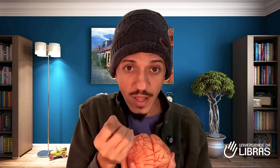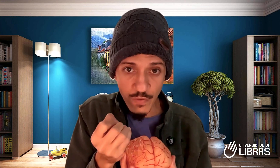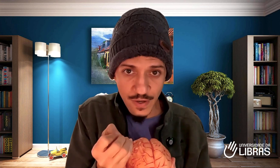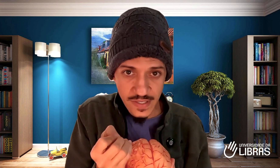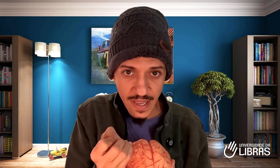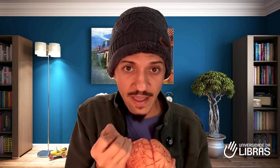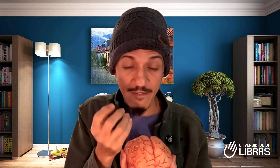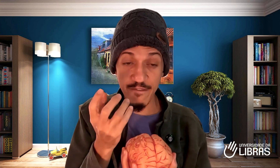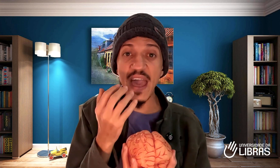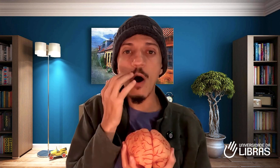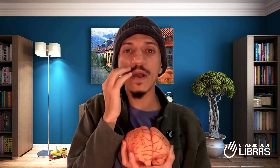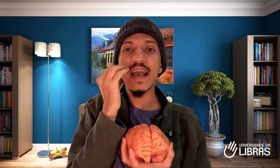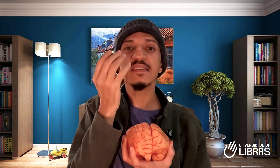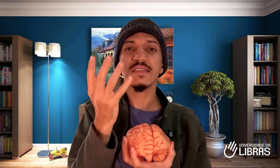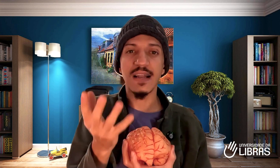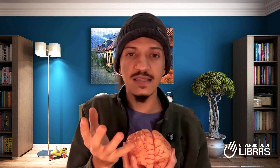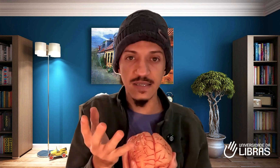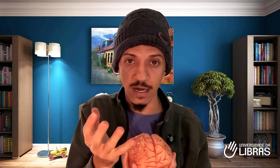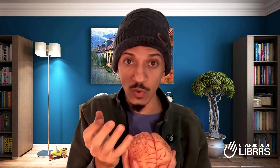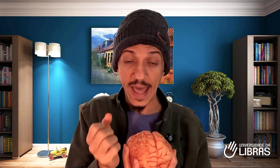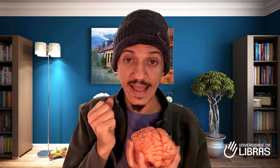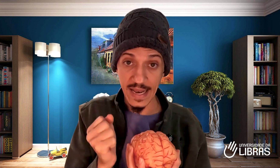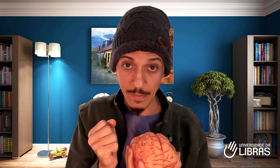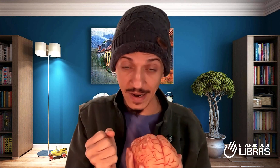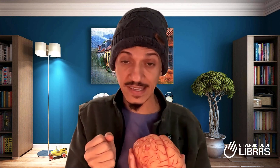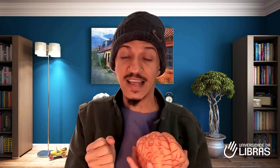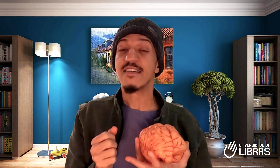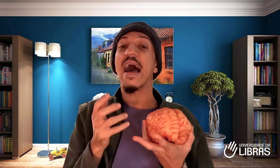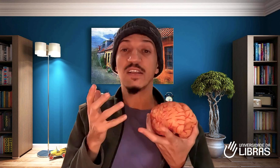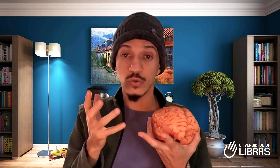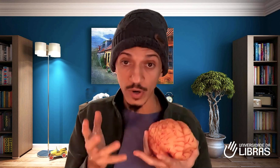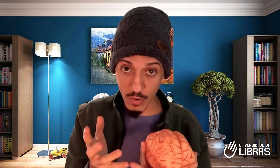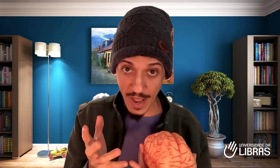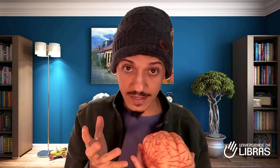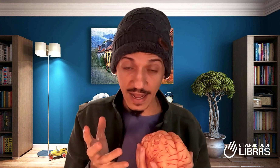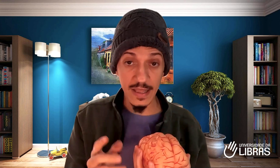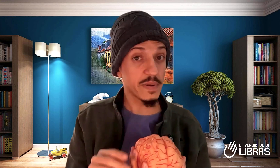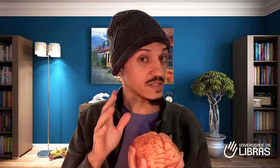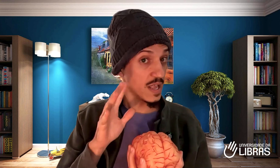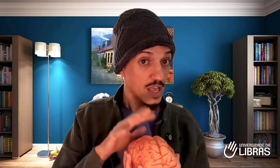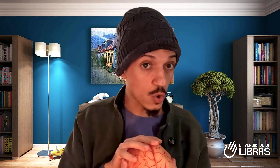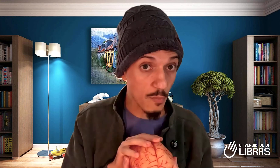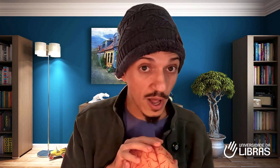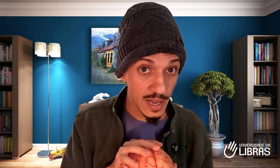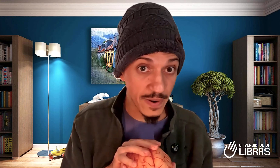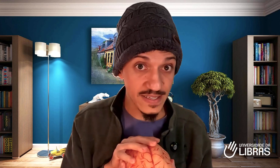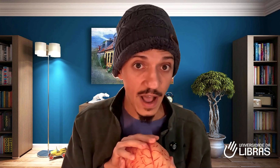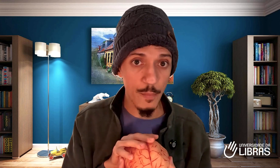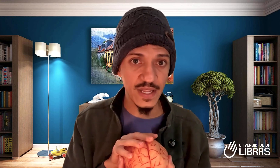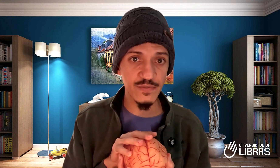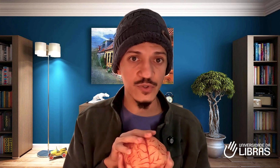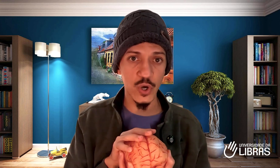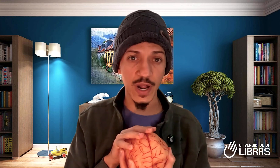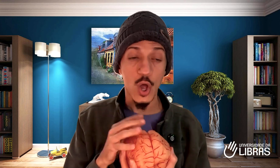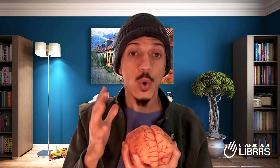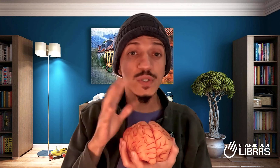você vê alguém sinalizando em Libras, na estrutura correta da Libras e como a Libras realmente funciona, o seu